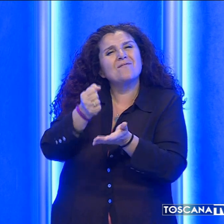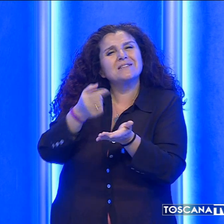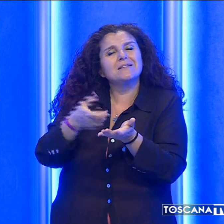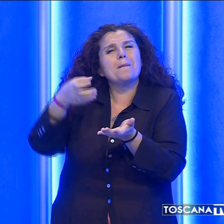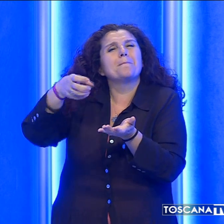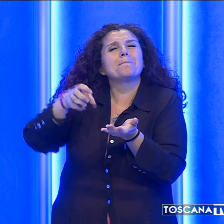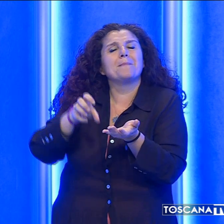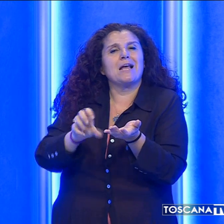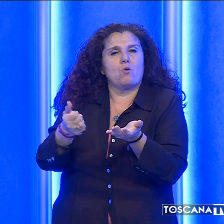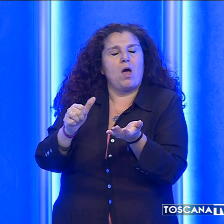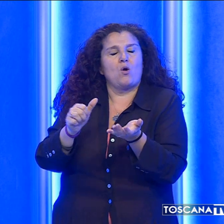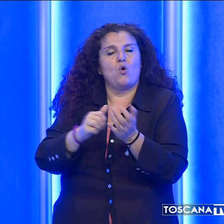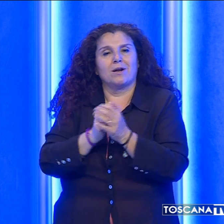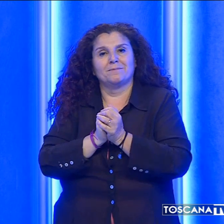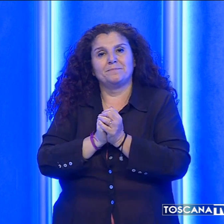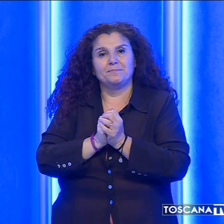ridursi ulteriormente.